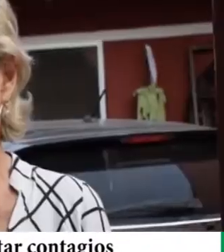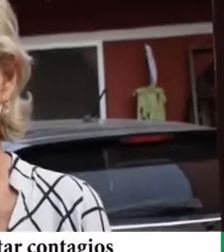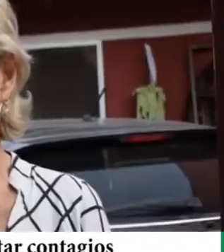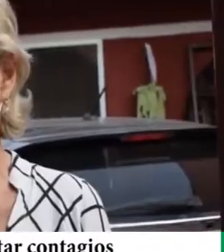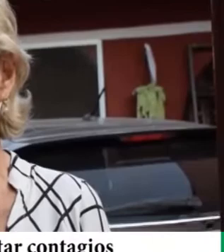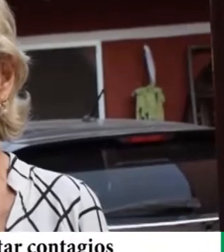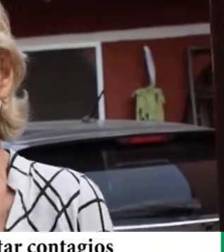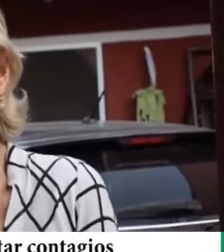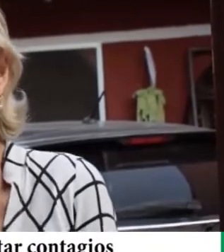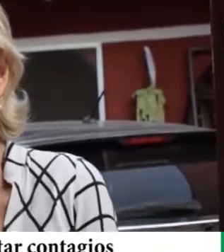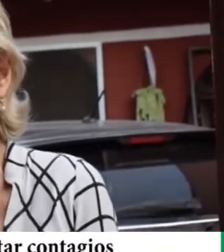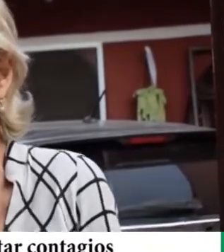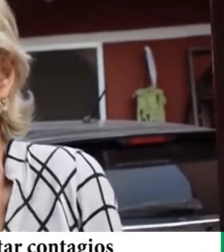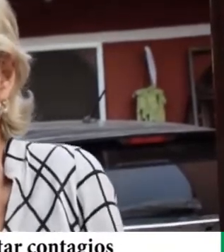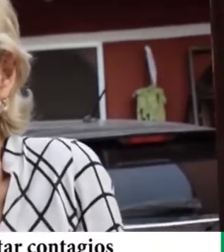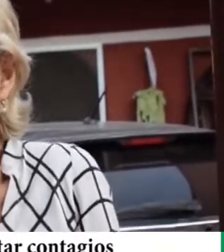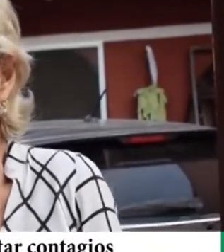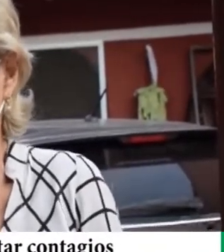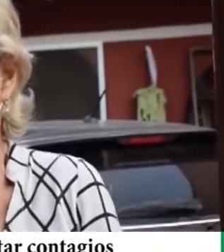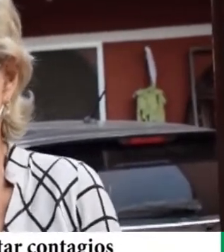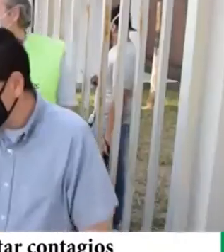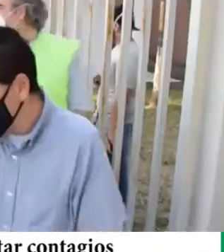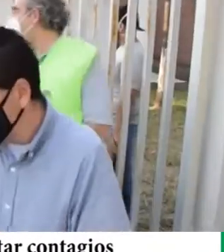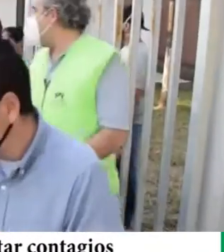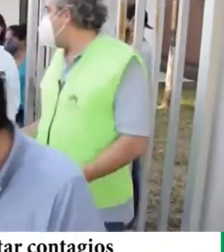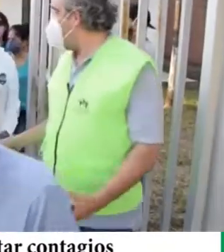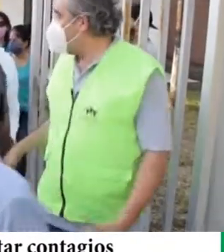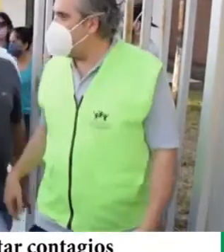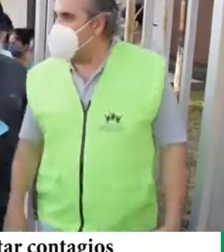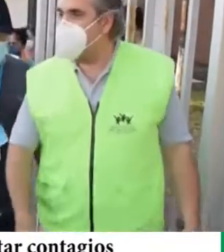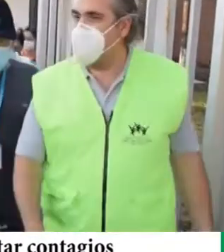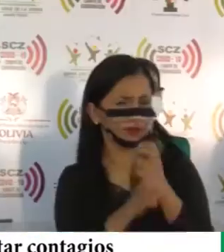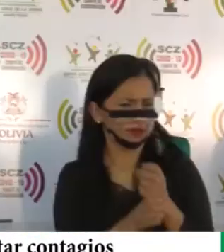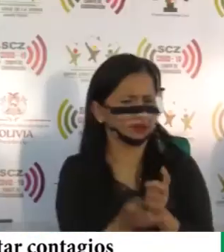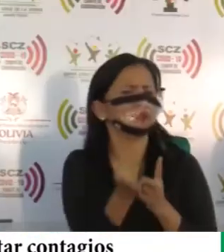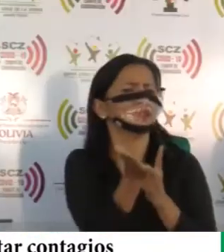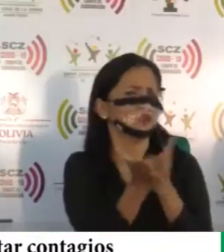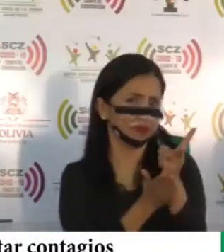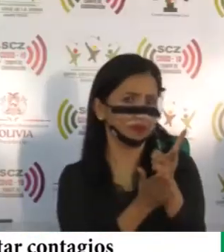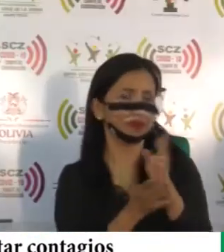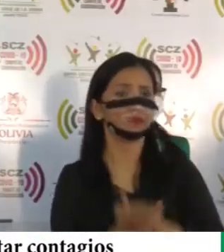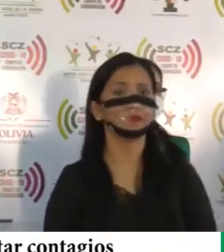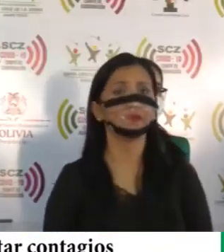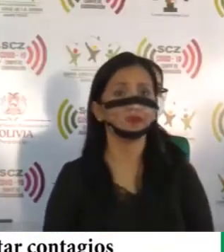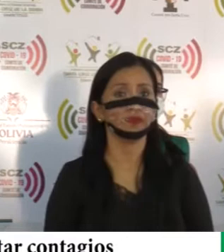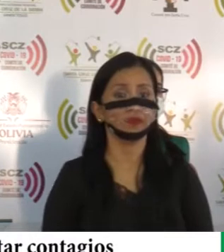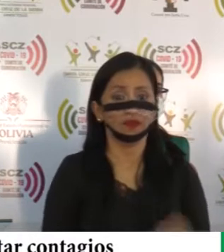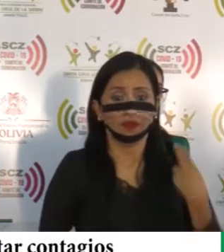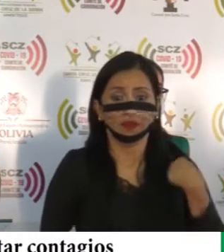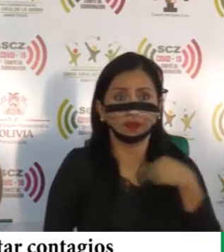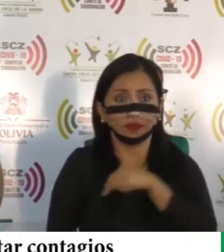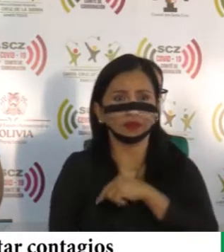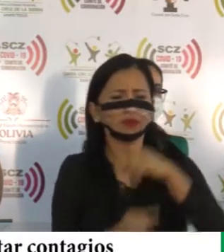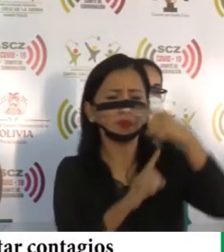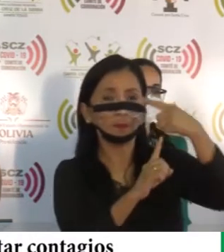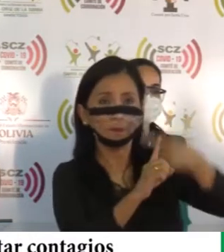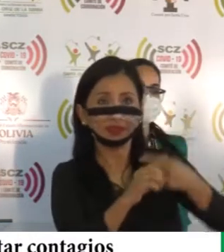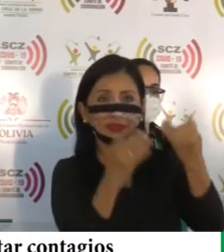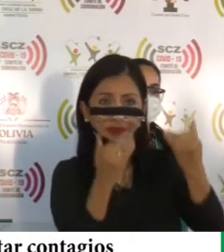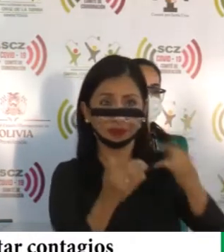mucha gente, ¿no?, que necesitamos porque nadie está libre. Estamos en los meses